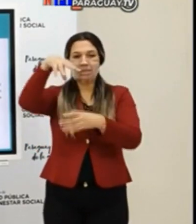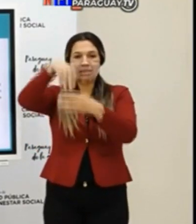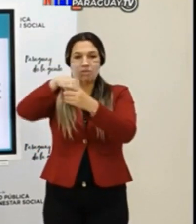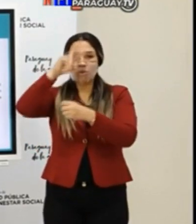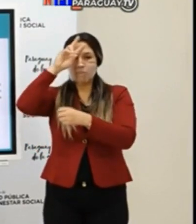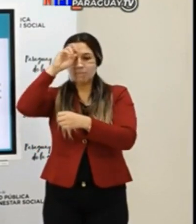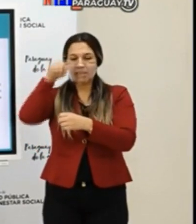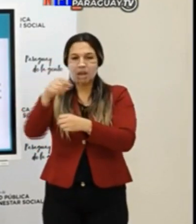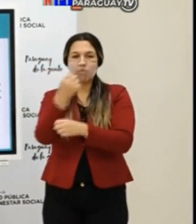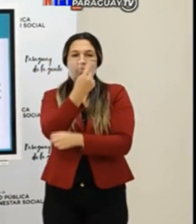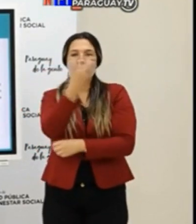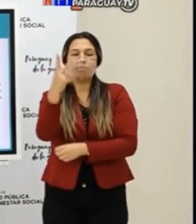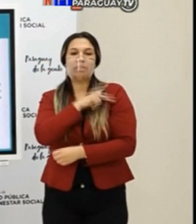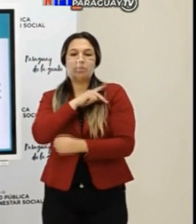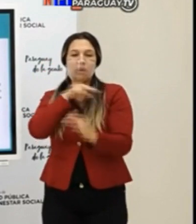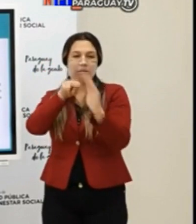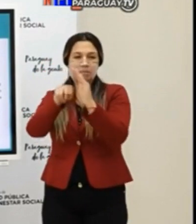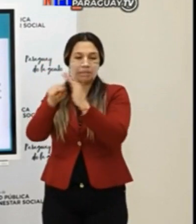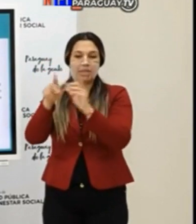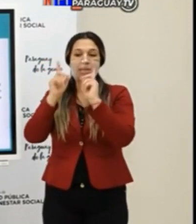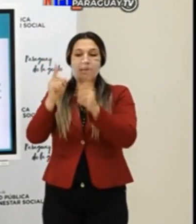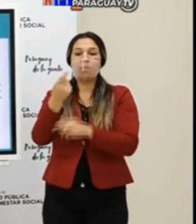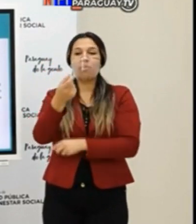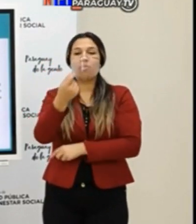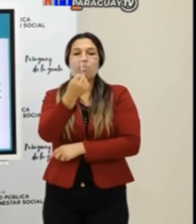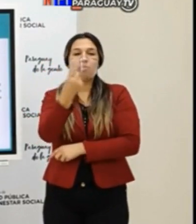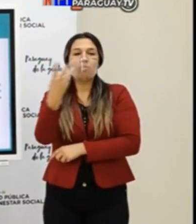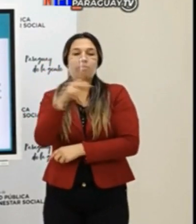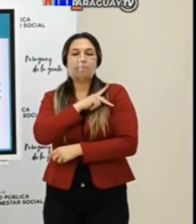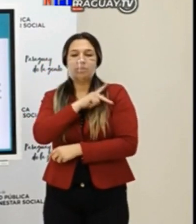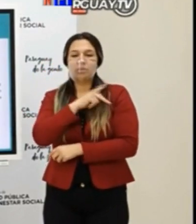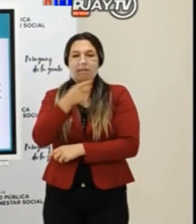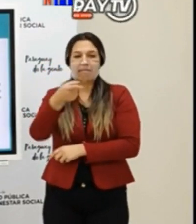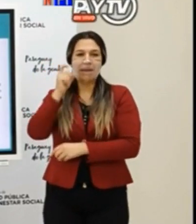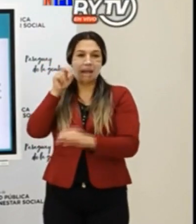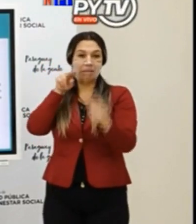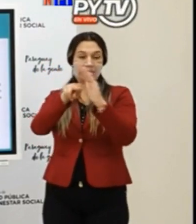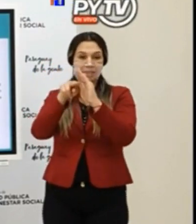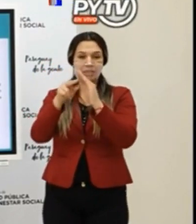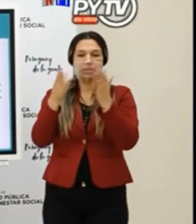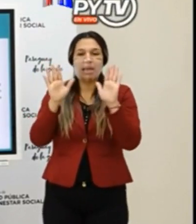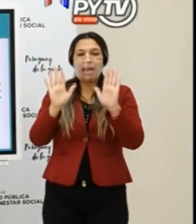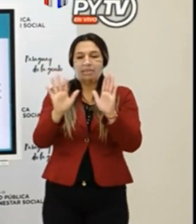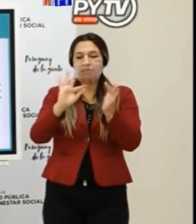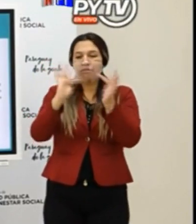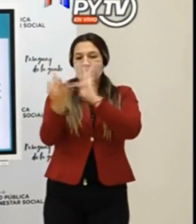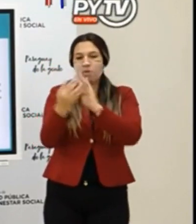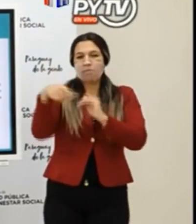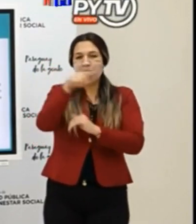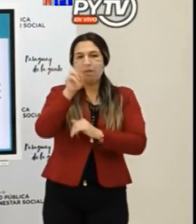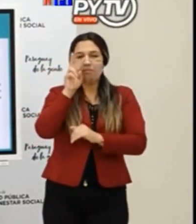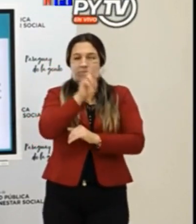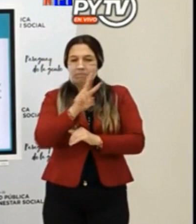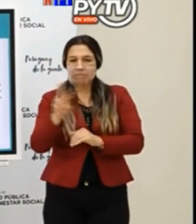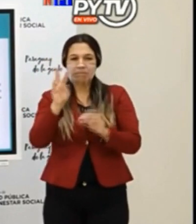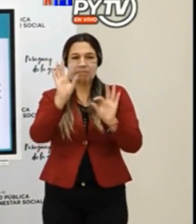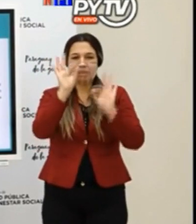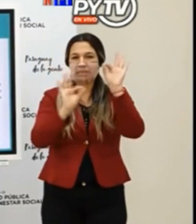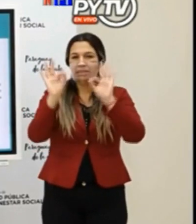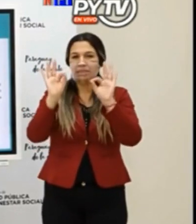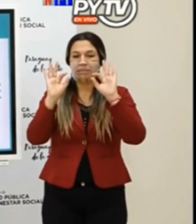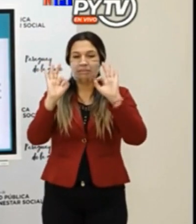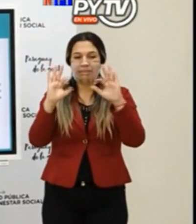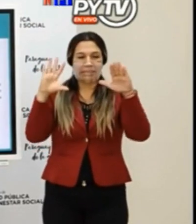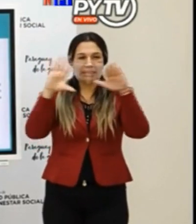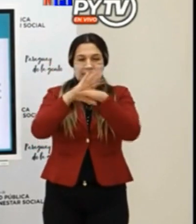de fallecidos que tiene ese territorio, pero es bastante complejo. Pero tratamos de visualizarlo de esta manera para poder tomar las medidas más precisas,